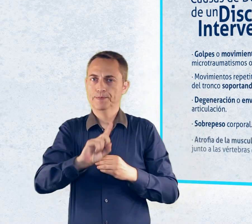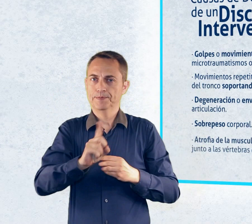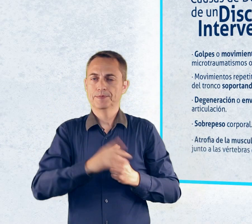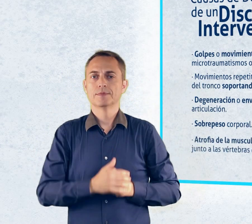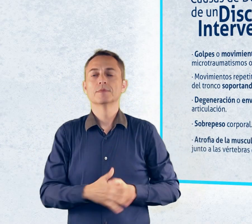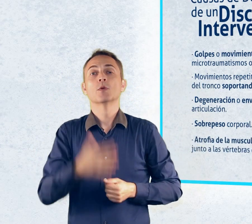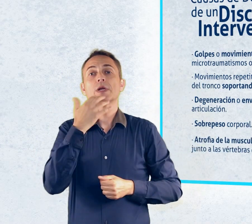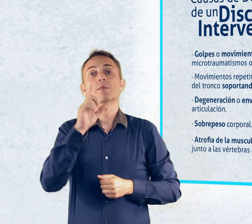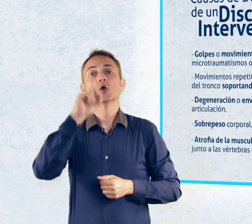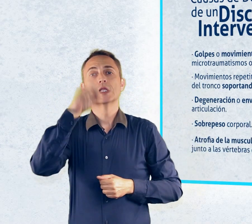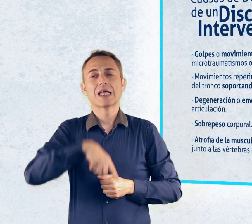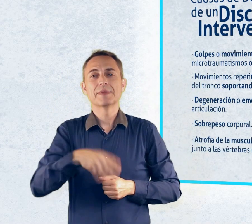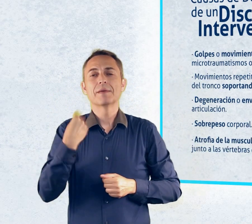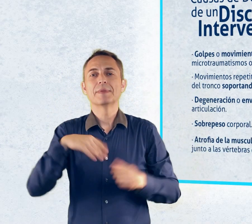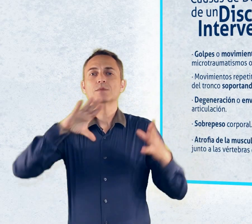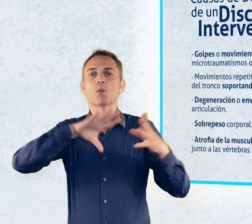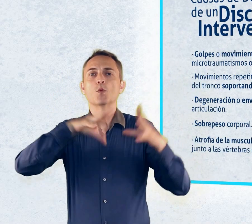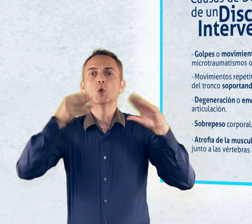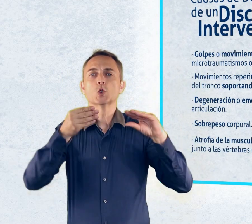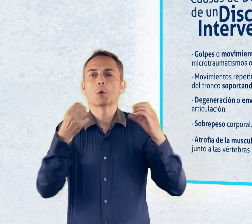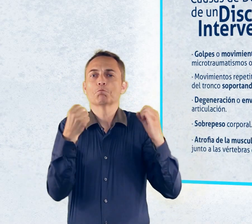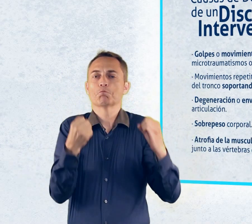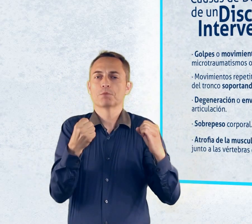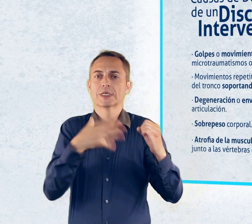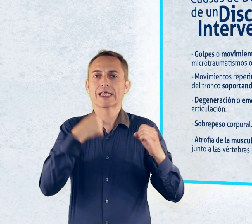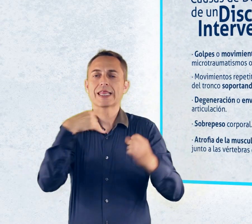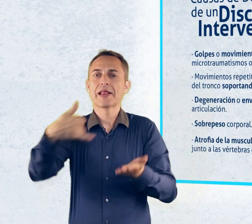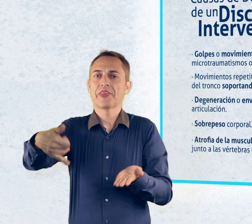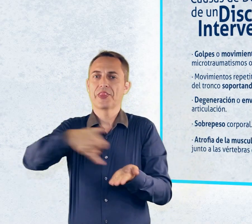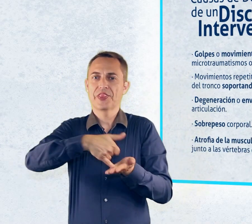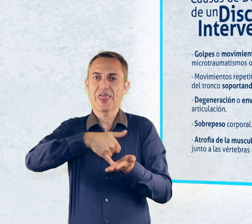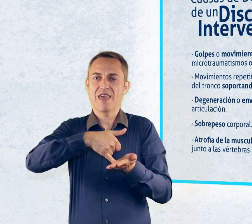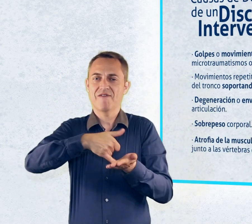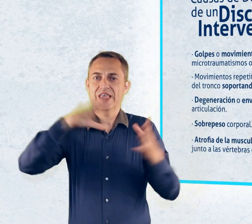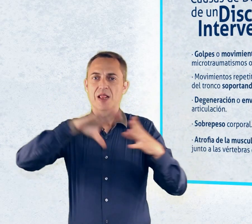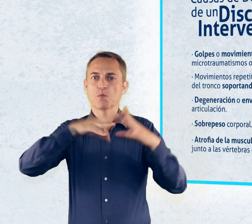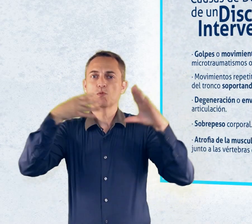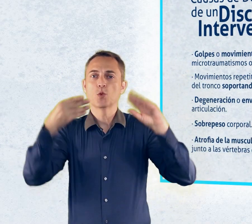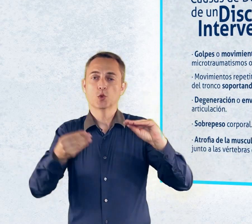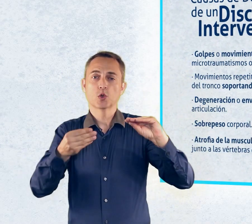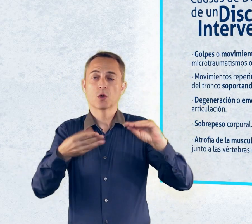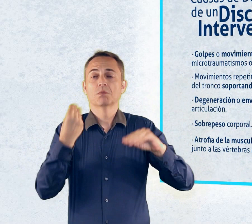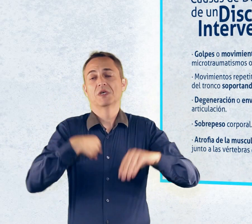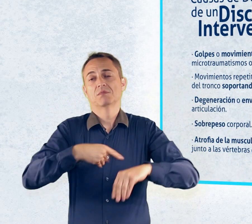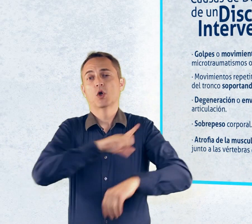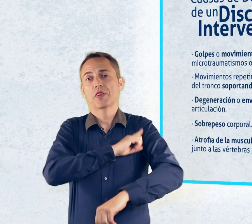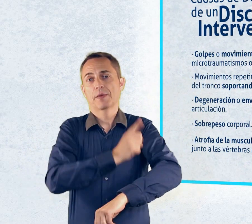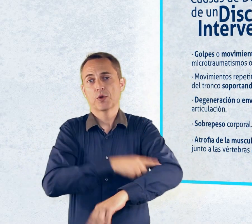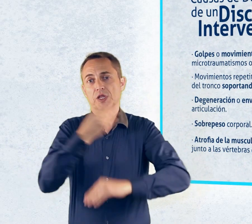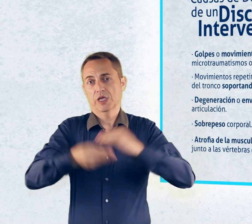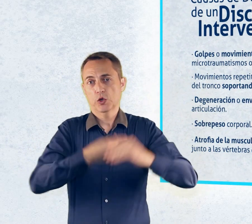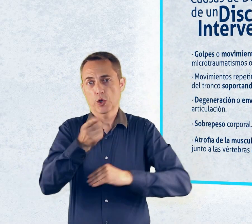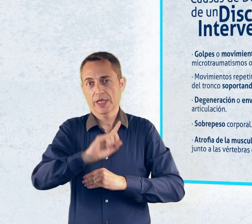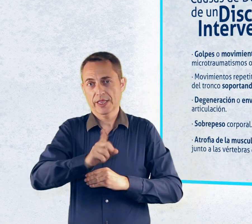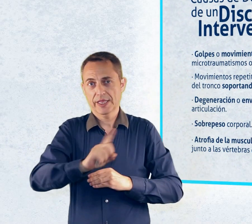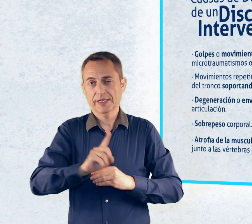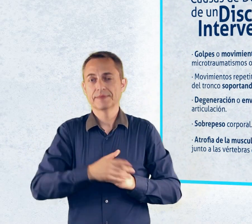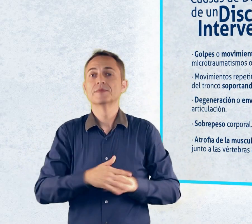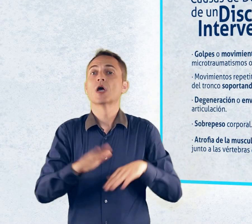muscular, se refiere a la debilidad de los músculos por no tenerlos a tono por falta de ejercicio físico, lo que provoca que también